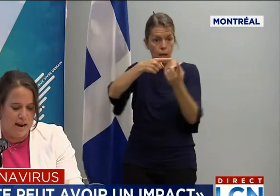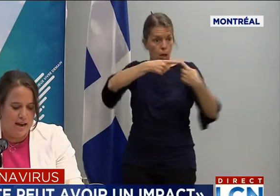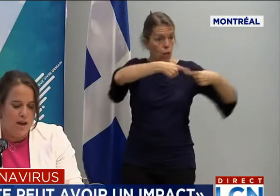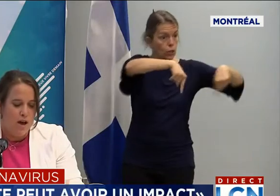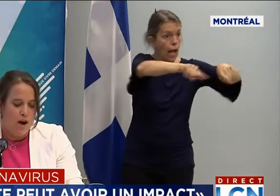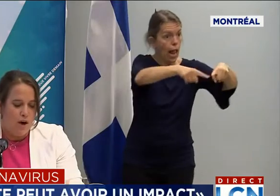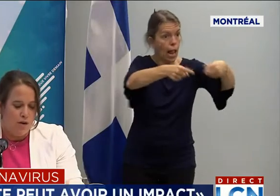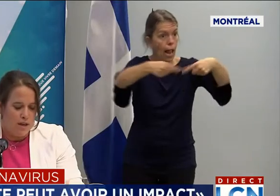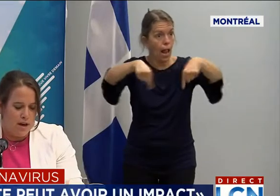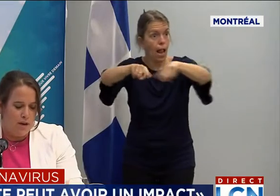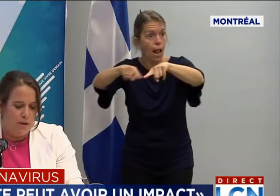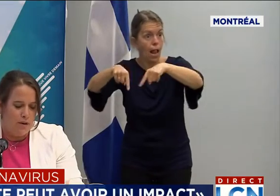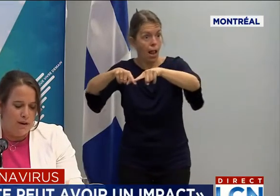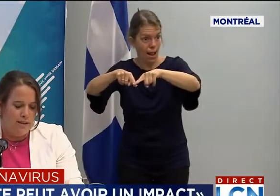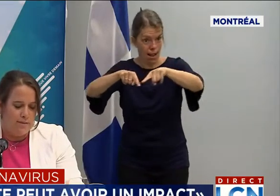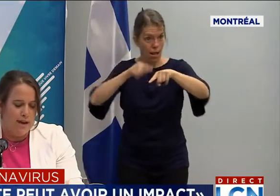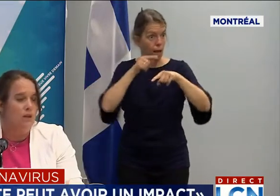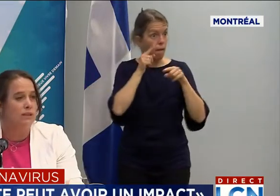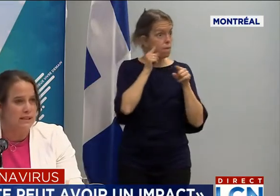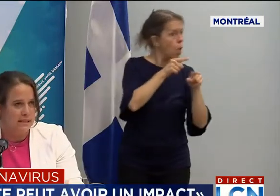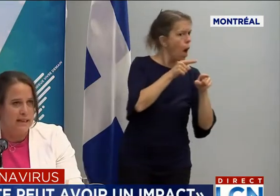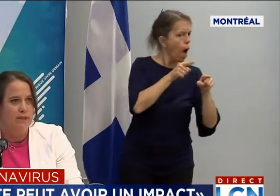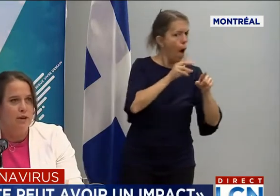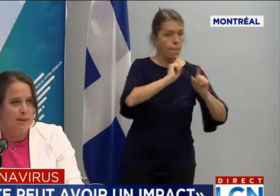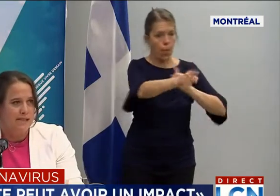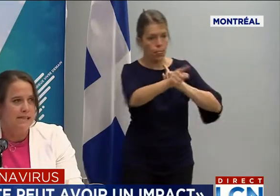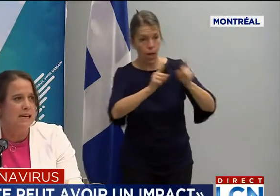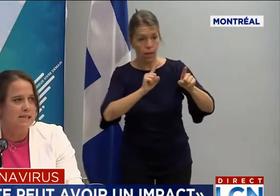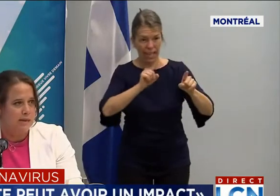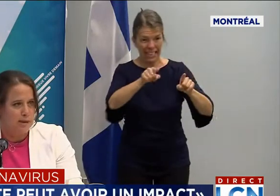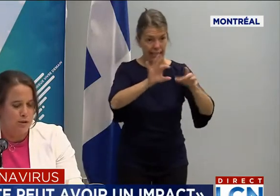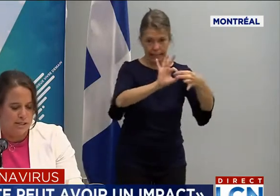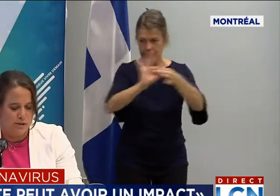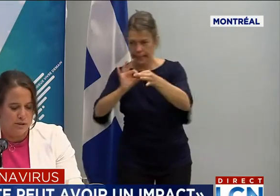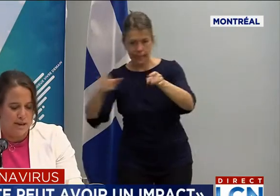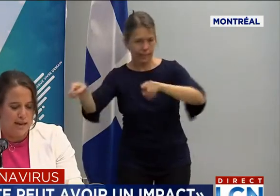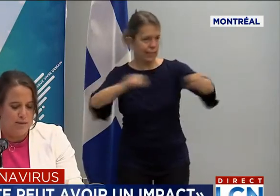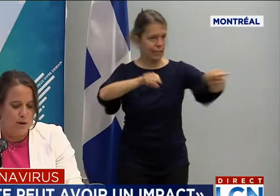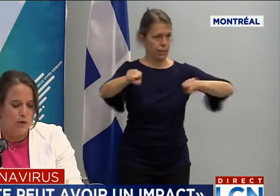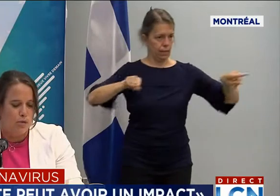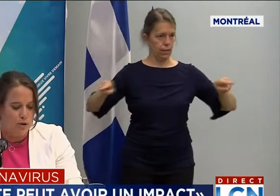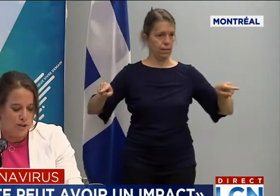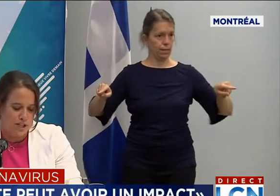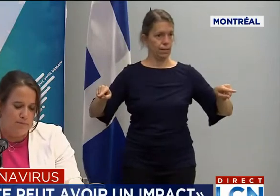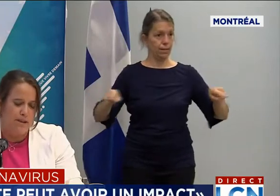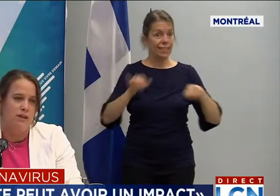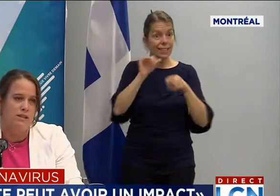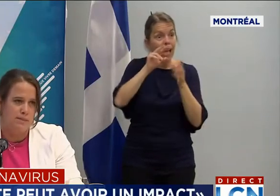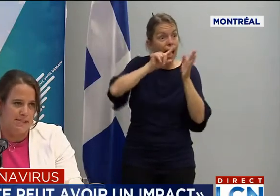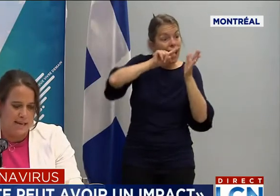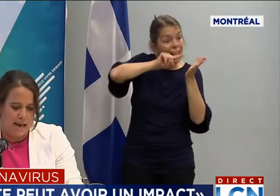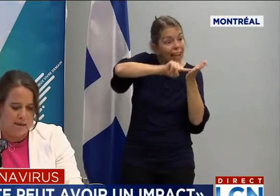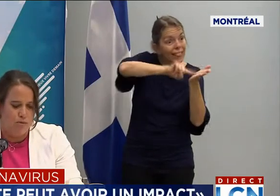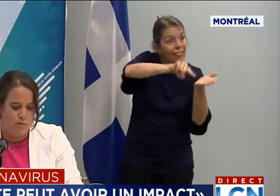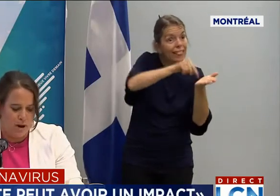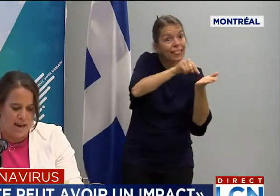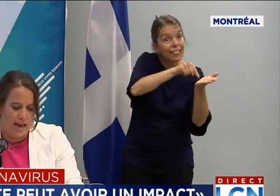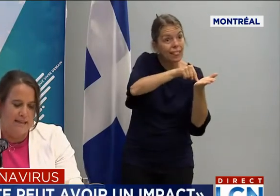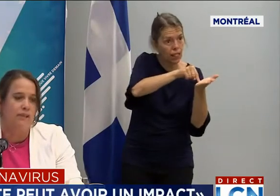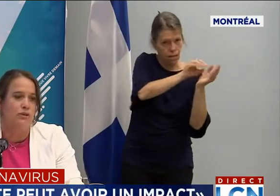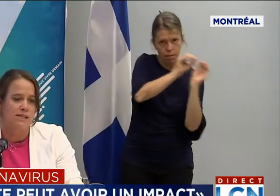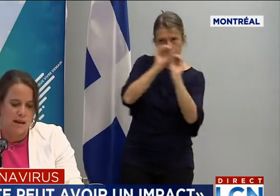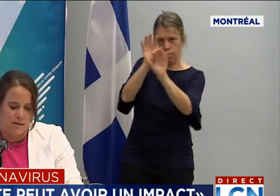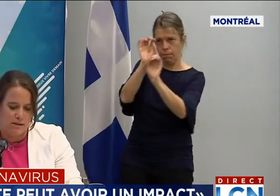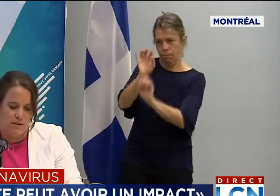régionale. On a, évidemment, on est en train d'informatiser l'ensemble des processus d'enquête, mais on a un projet pilote spécial pour